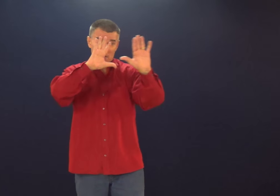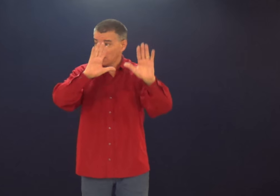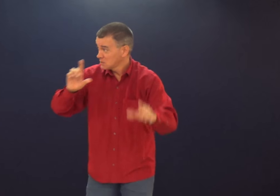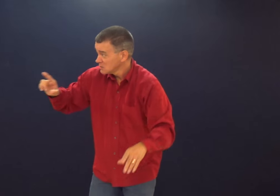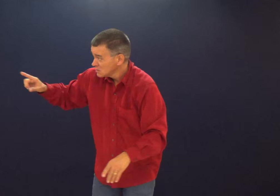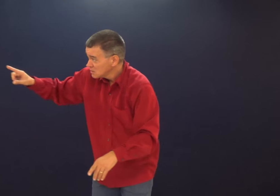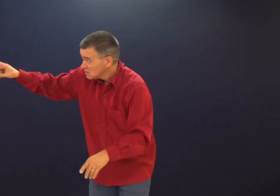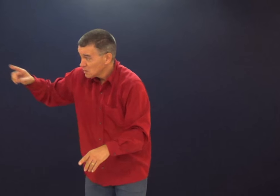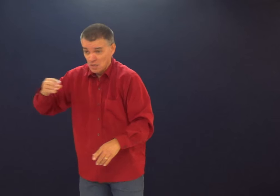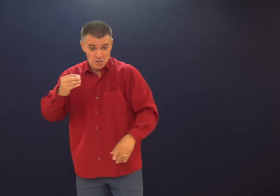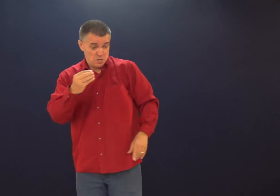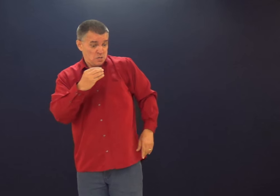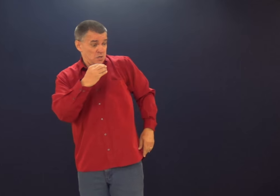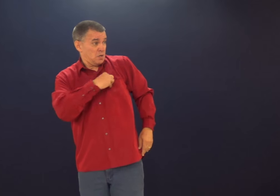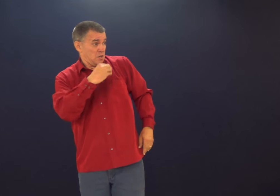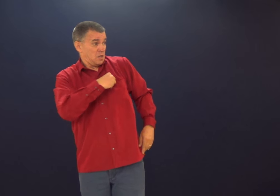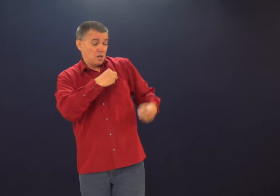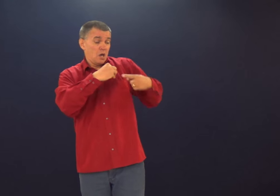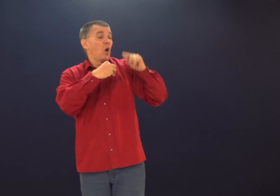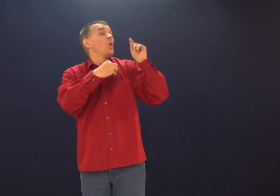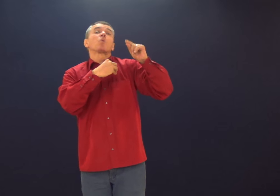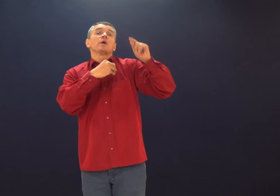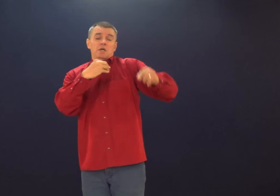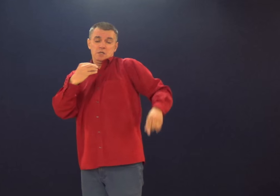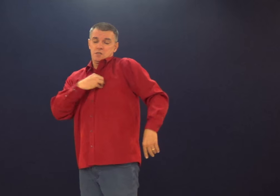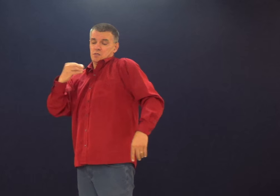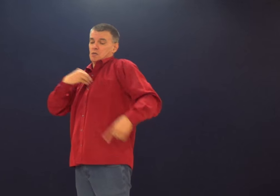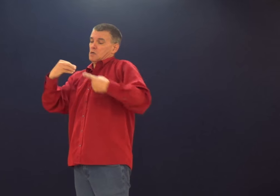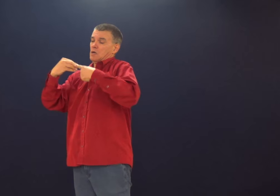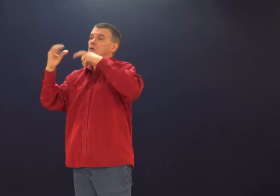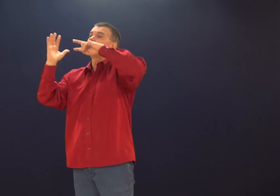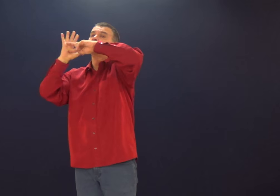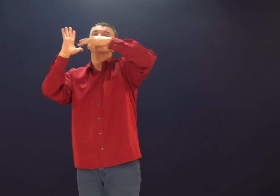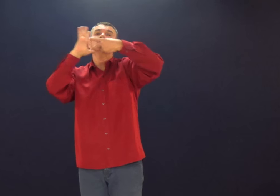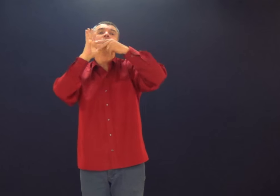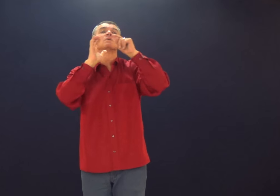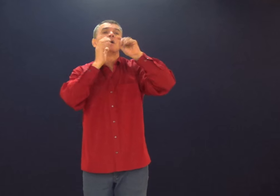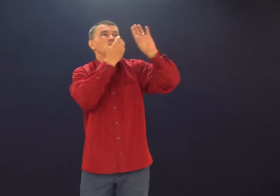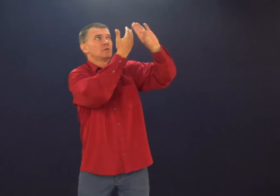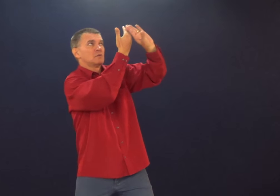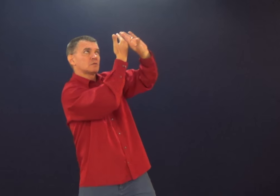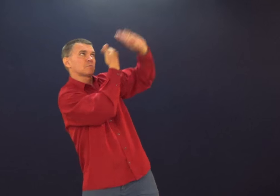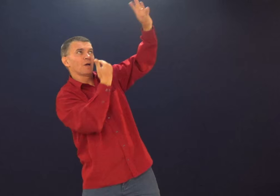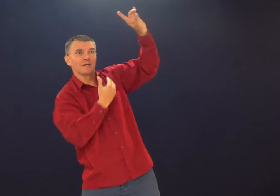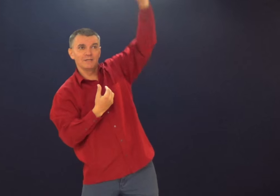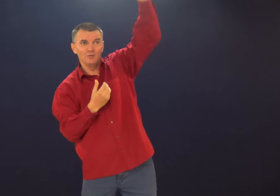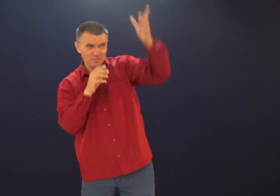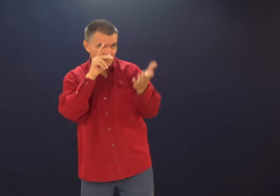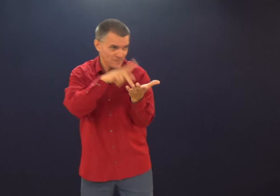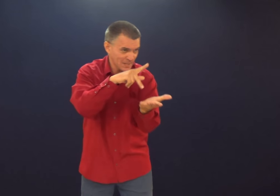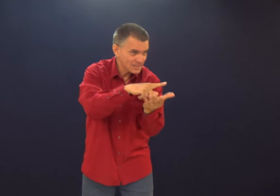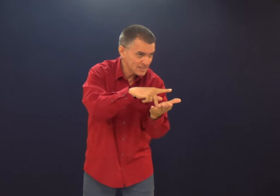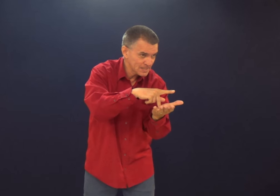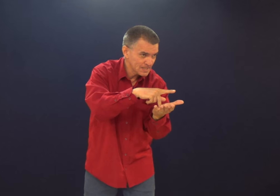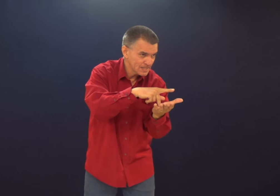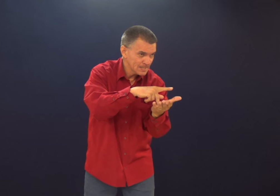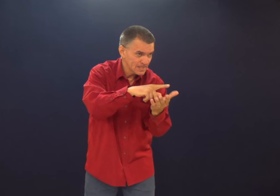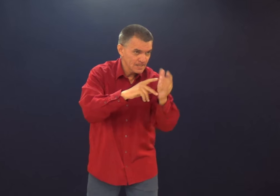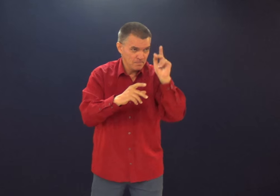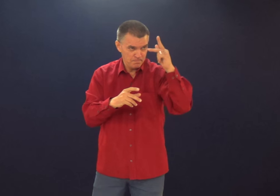estão aqui porque tem alguma coisa incomodando. Contra em Deus o pecado. E o pecado é aquilo que nos afasta de